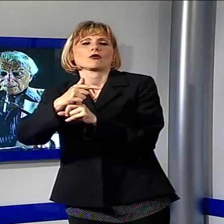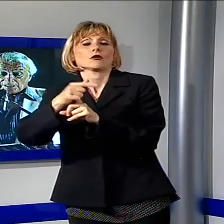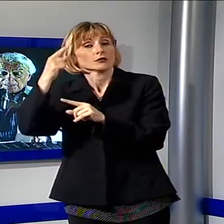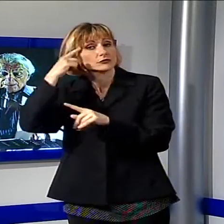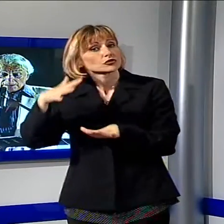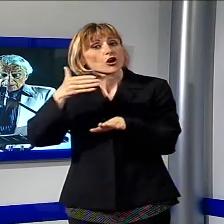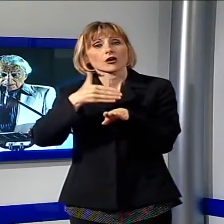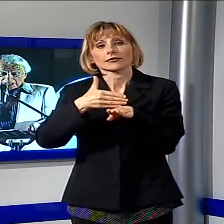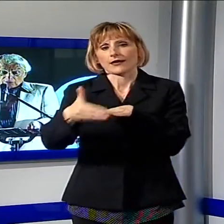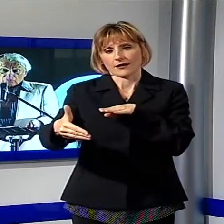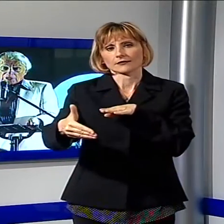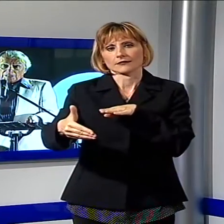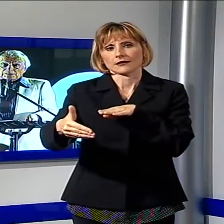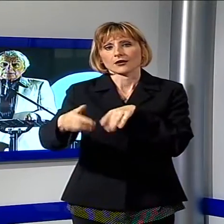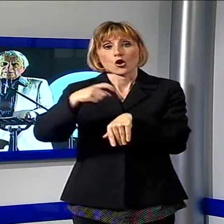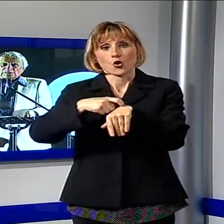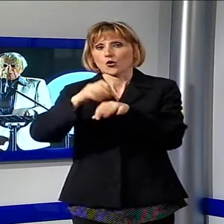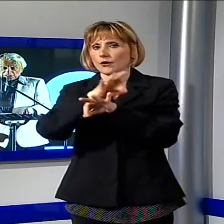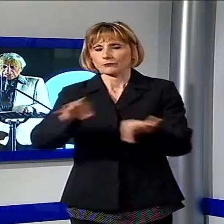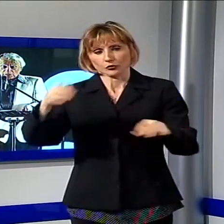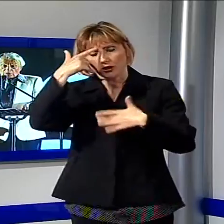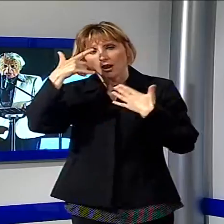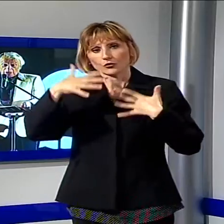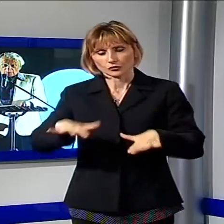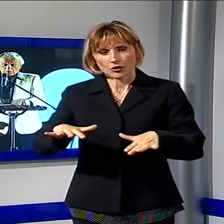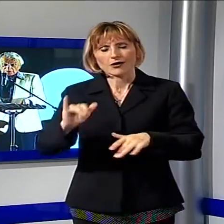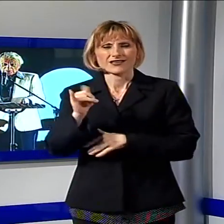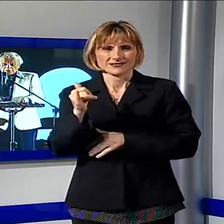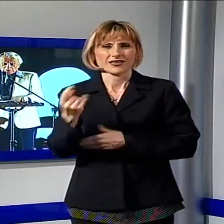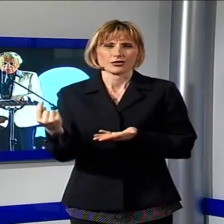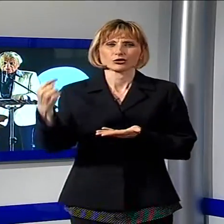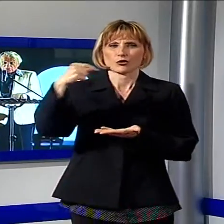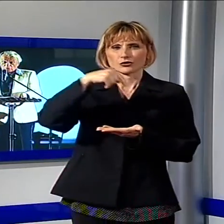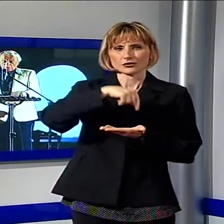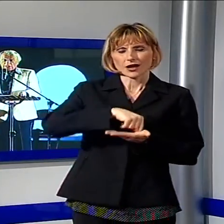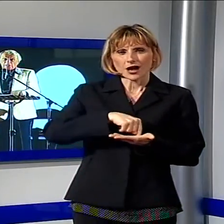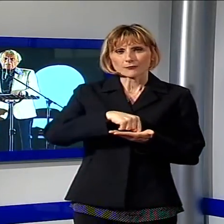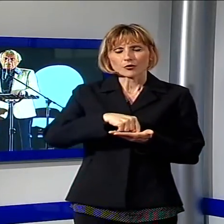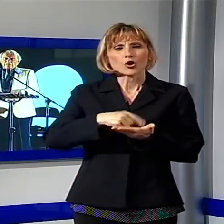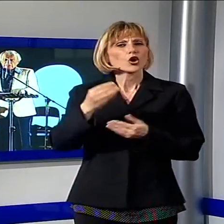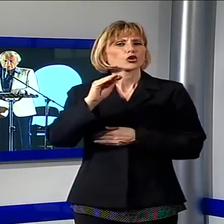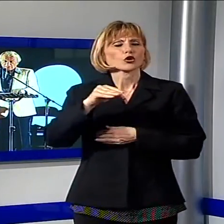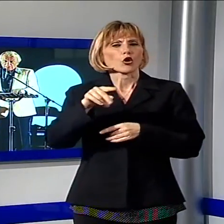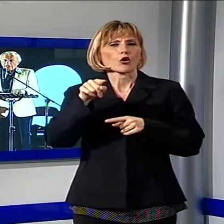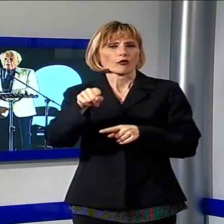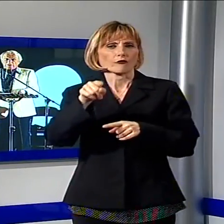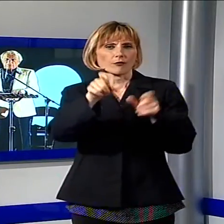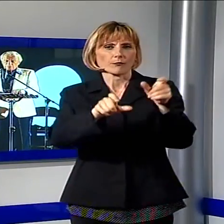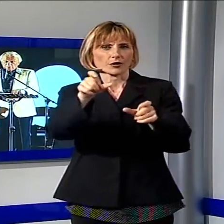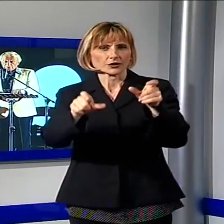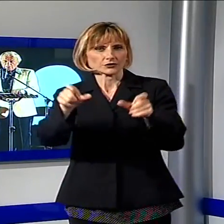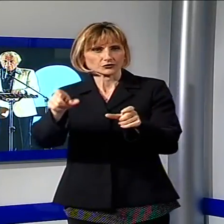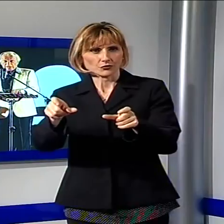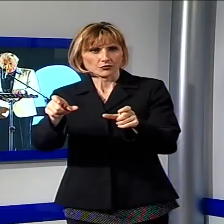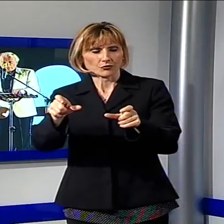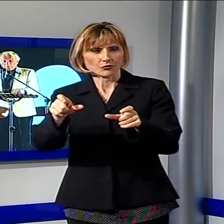tardi, è l'ora, sì, ritorniamo dove sono quelli che amano